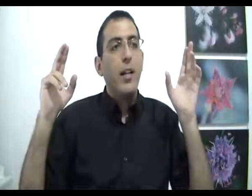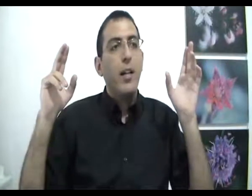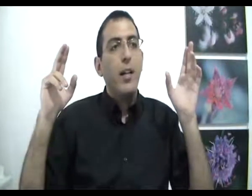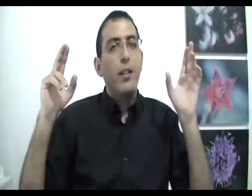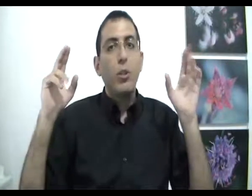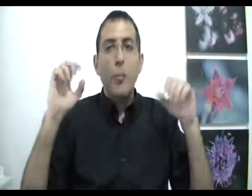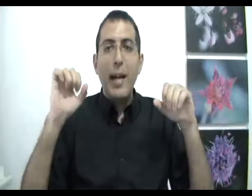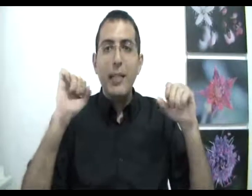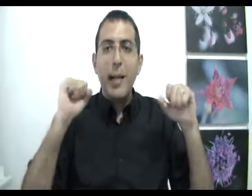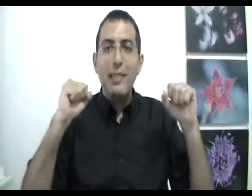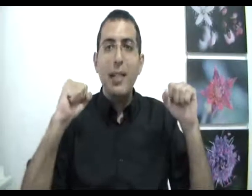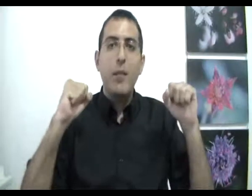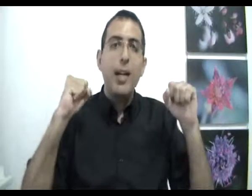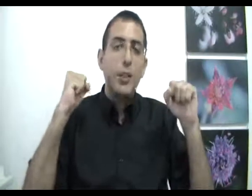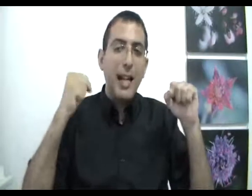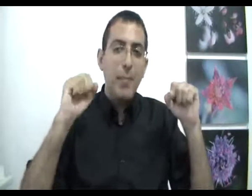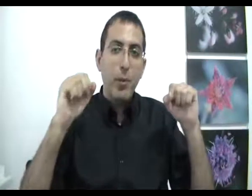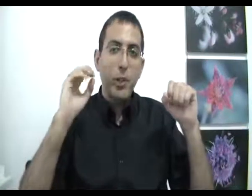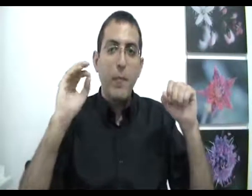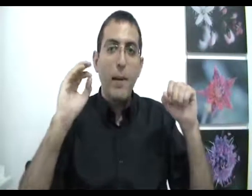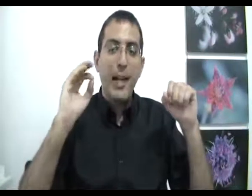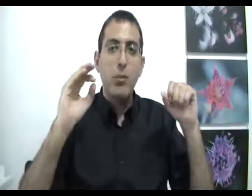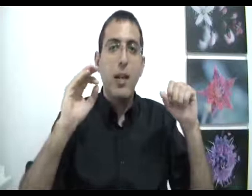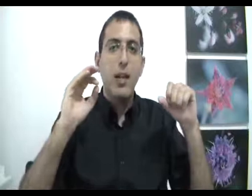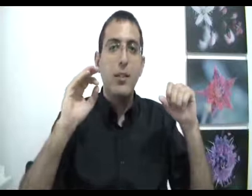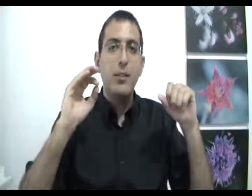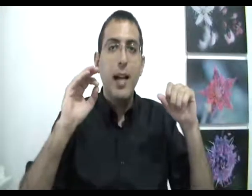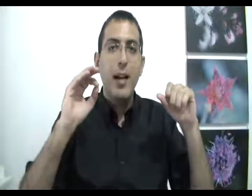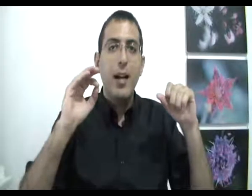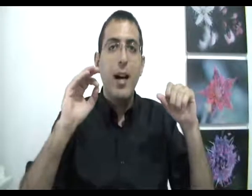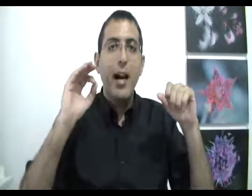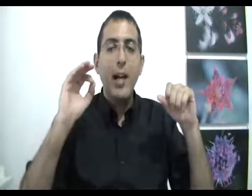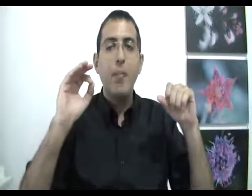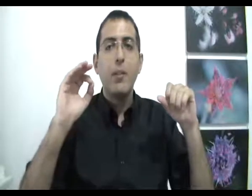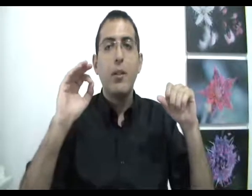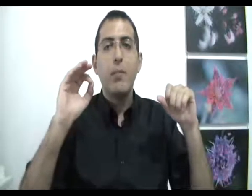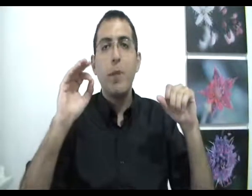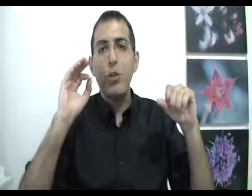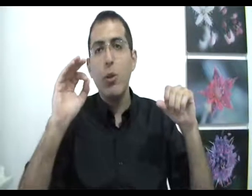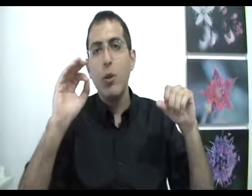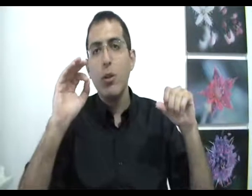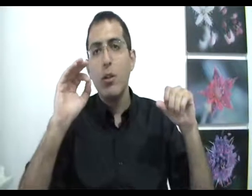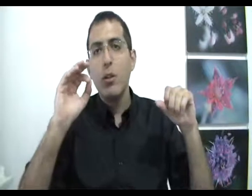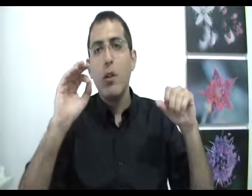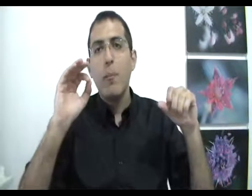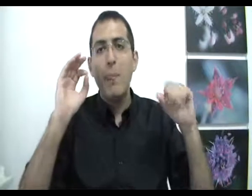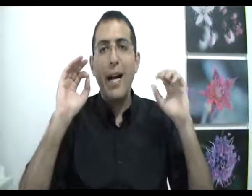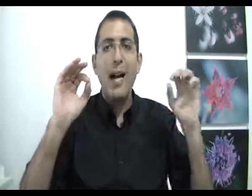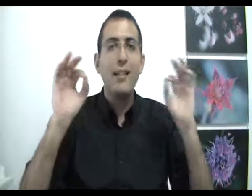וזאת אומרת, בעצם השאלה פה שאני ממקד אותה, זה האם מישהו בחר את